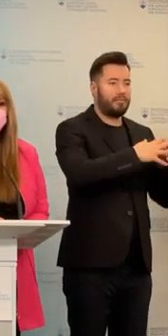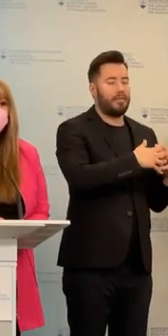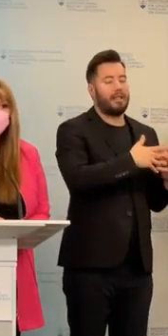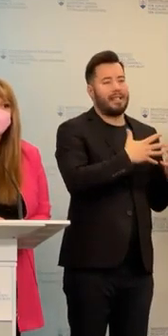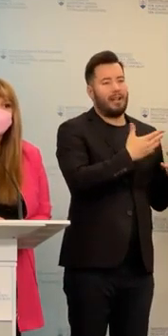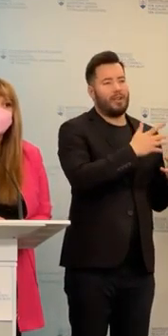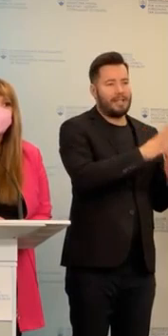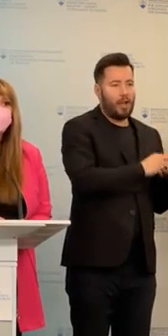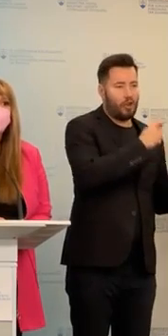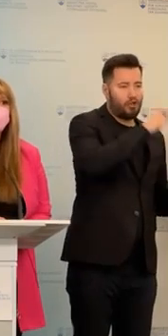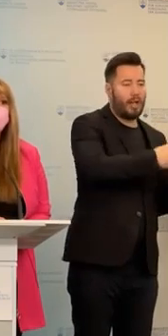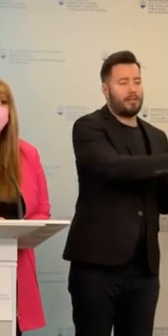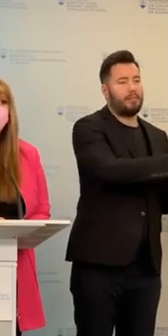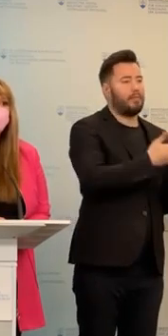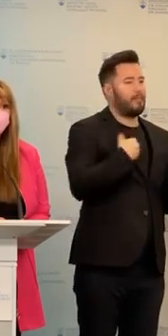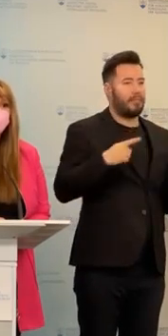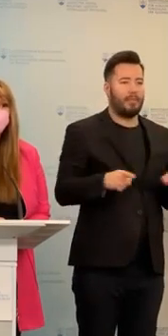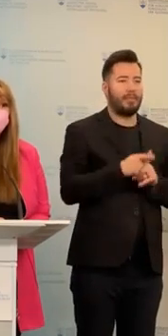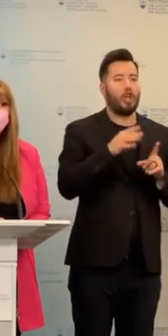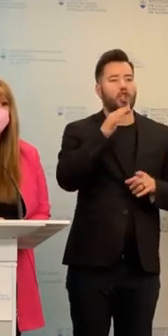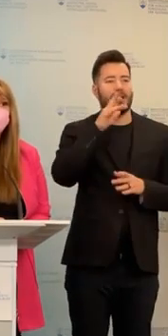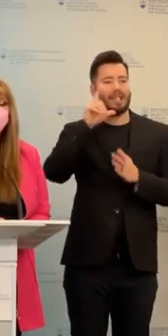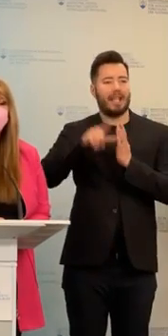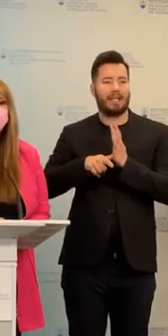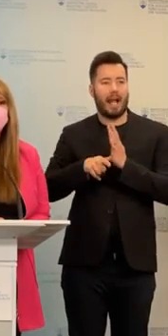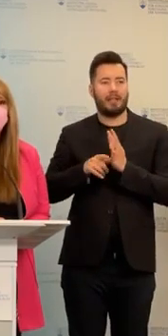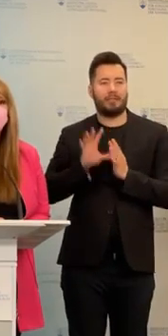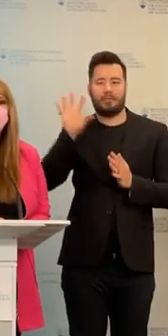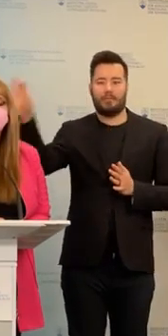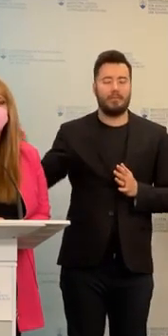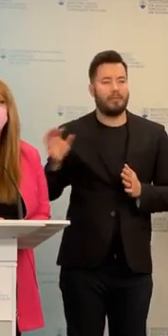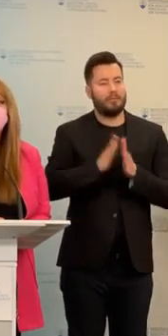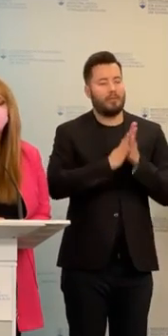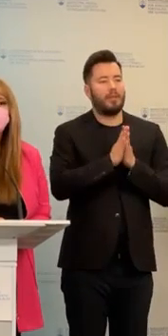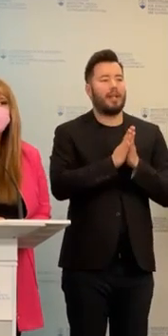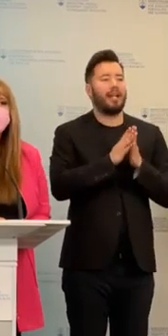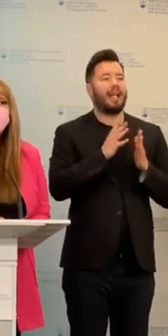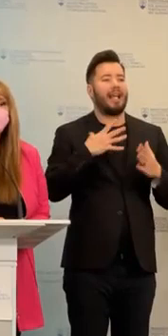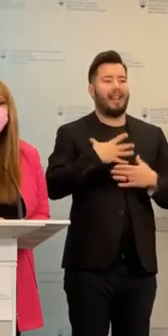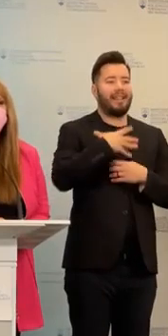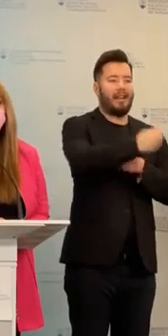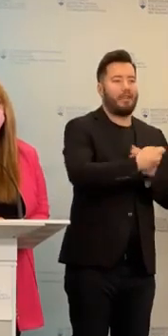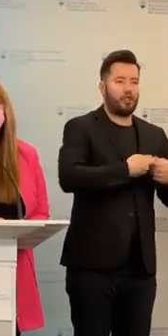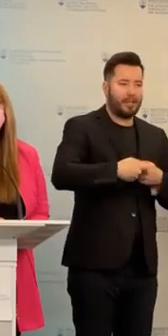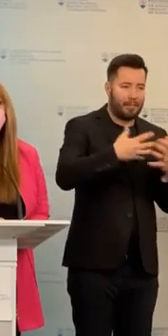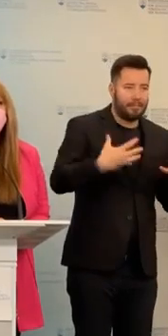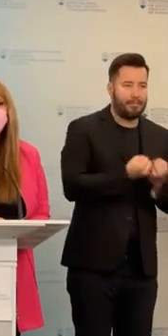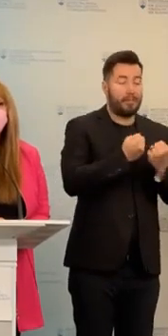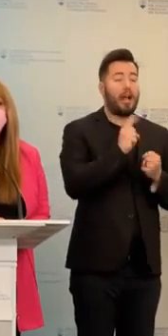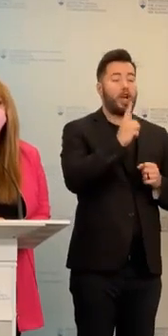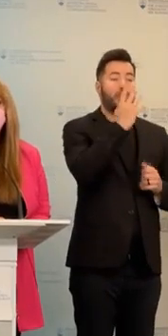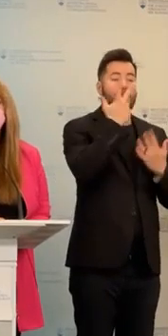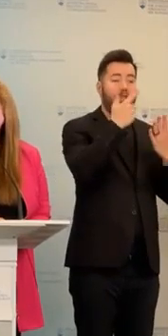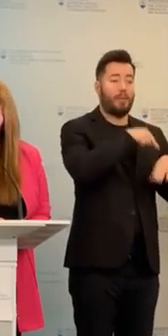kraj, ktorým sme hneď v ten deň riešili funkčnosť intervenčných tímov a vlastne v priebehu 48 hodín sa zmobilizovali